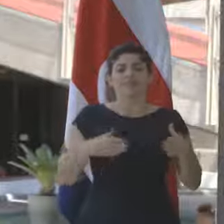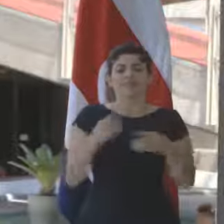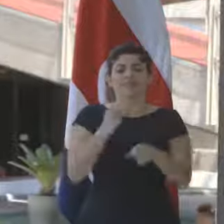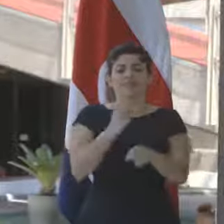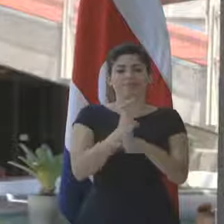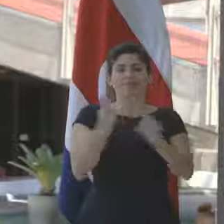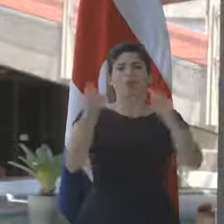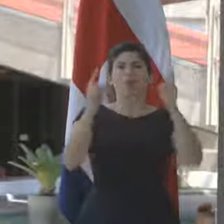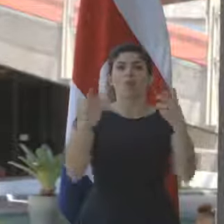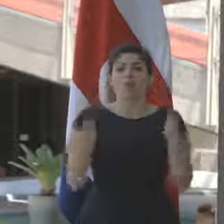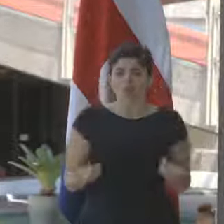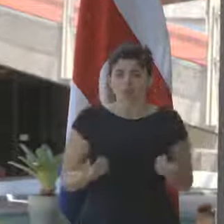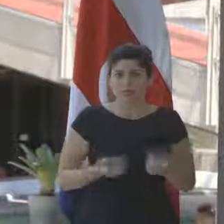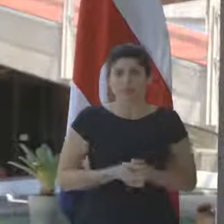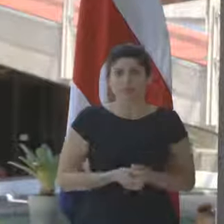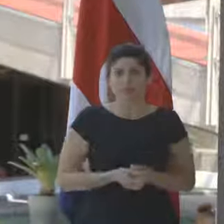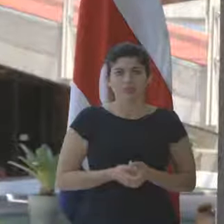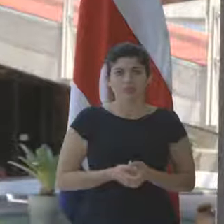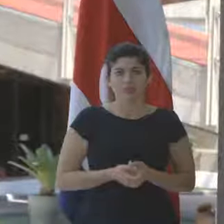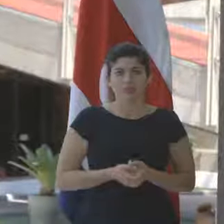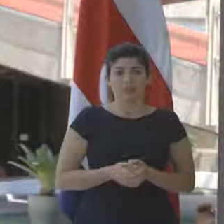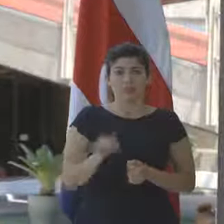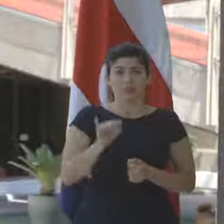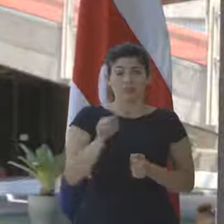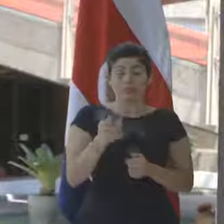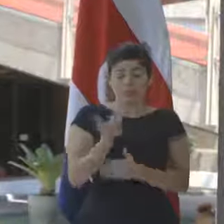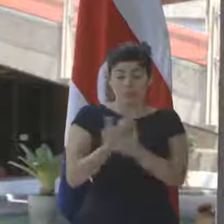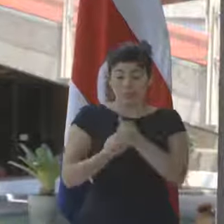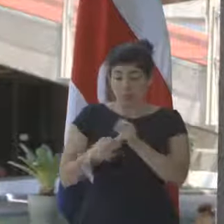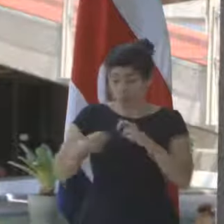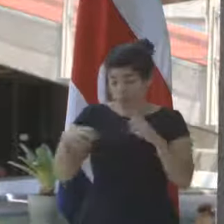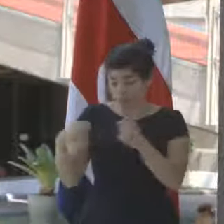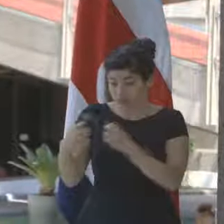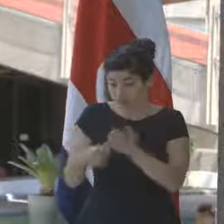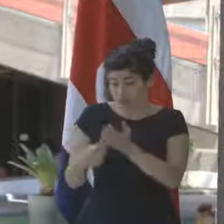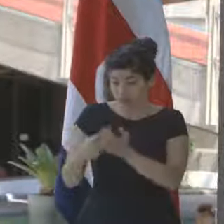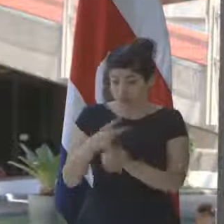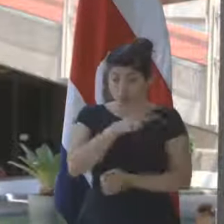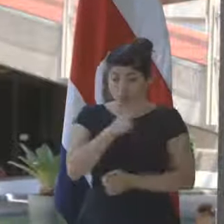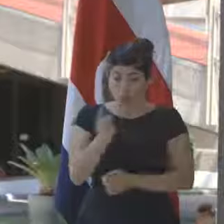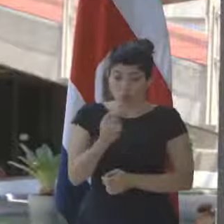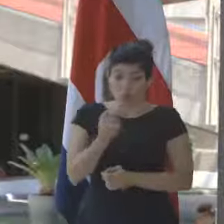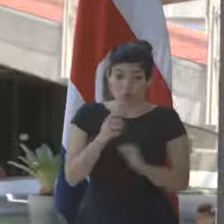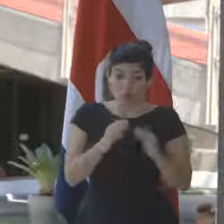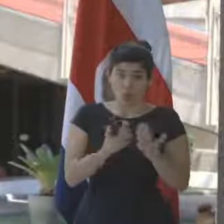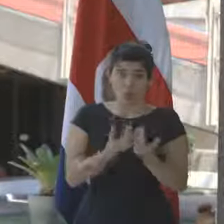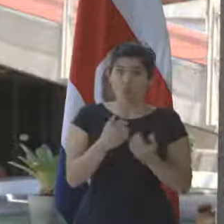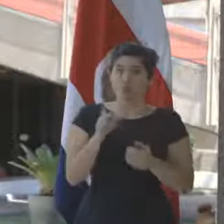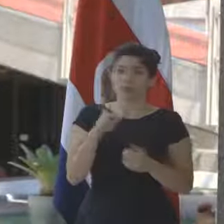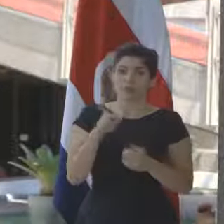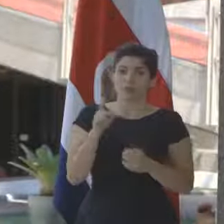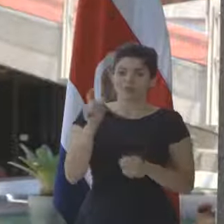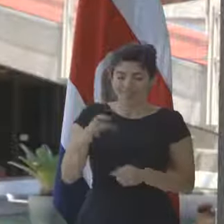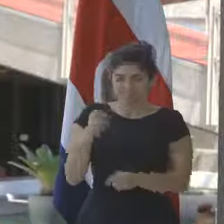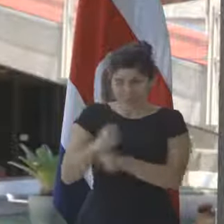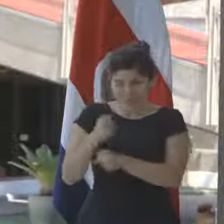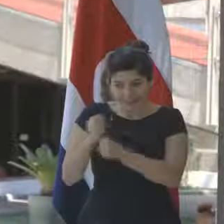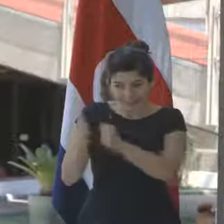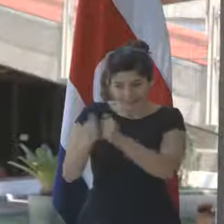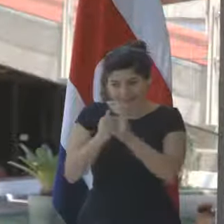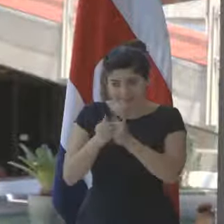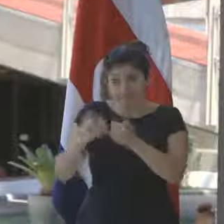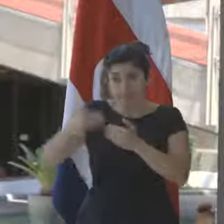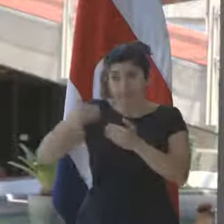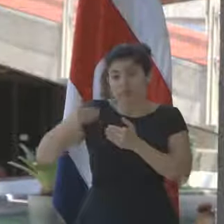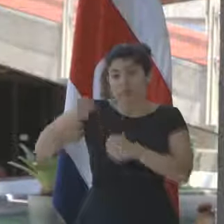oportuna. Una misma mesa tripartita no depende de la voluntad de un solo sector. Entonces, eso hay que trabajarlo y llegar a un momento